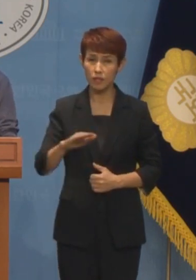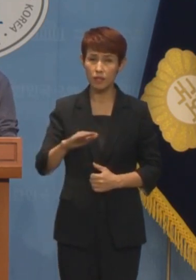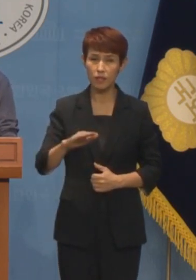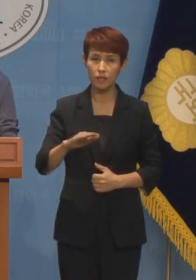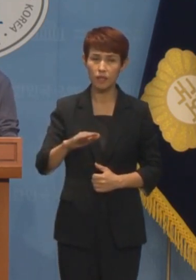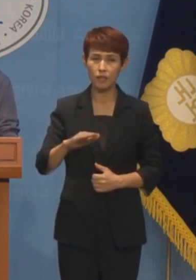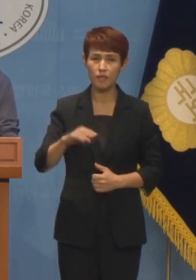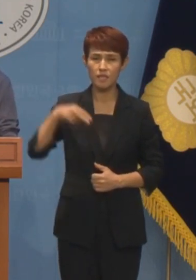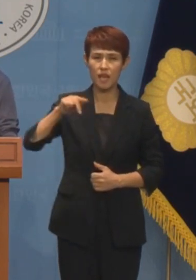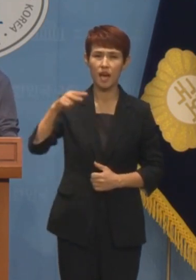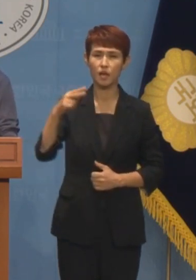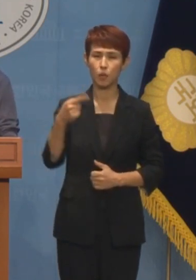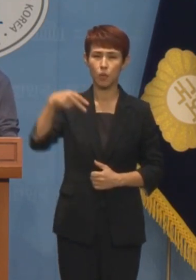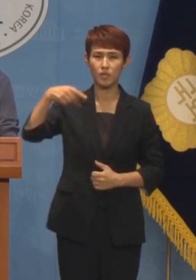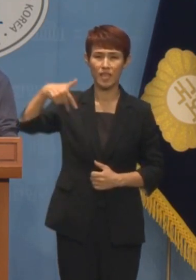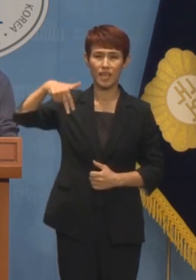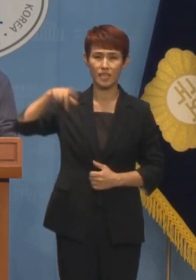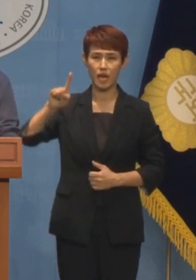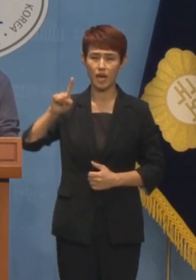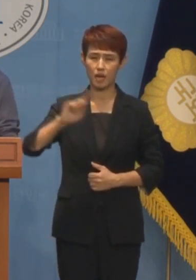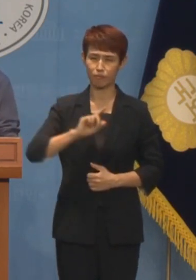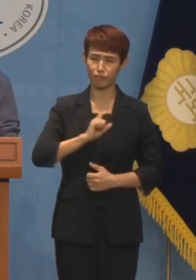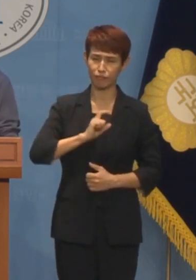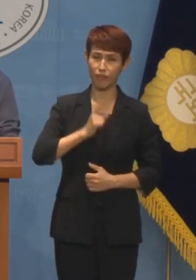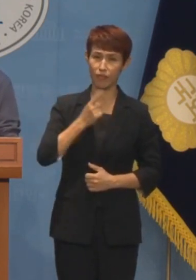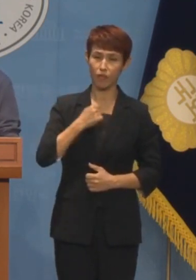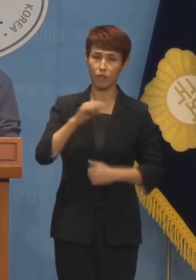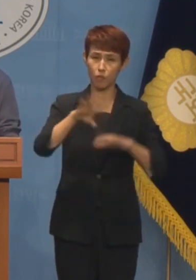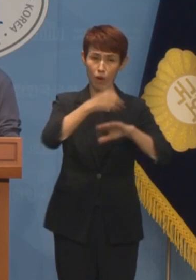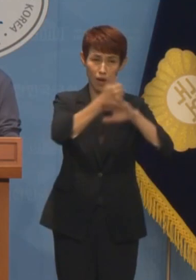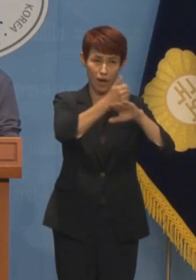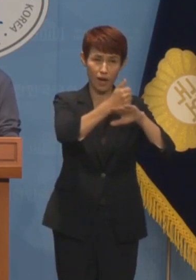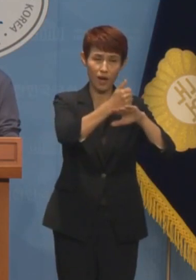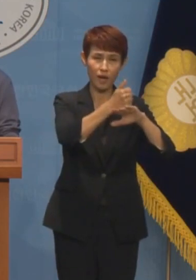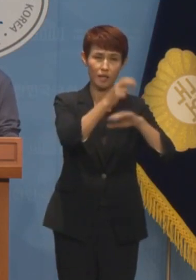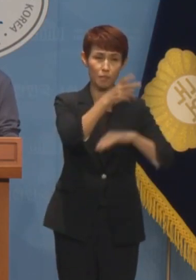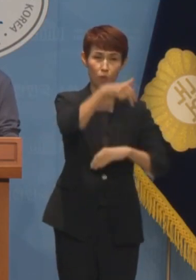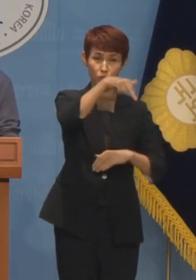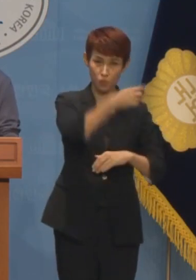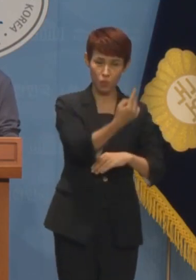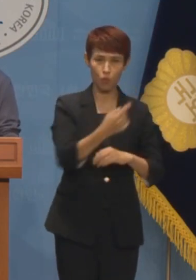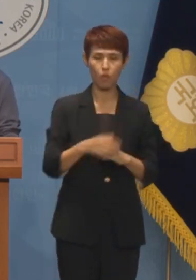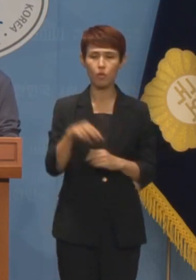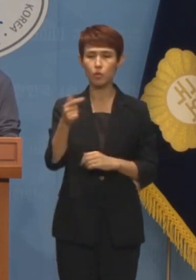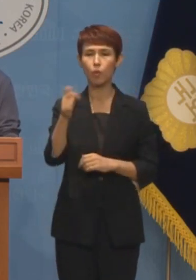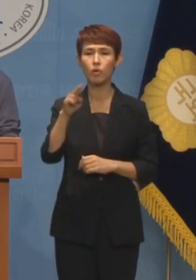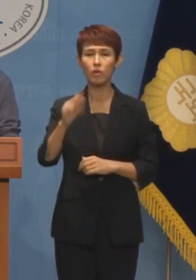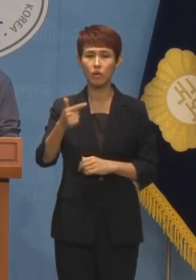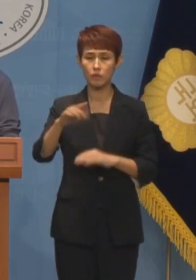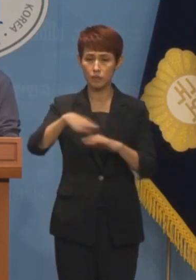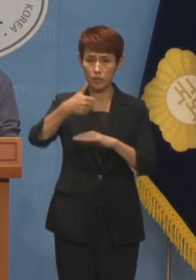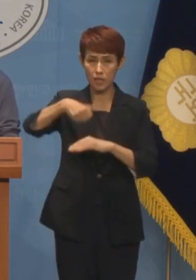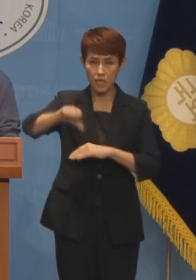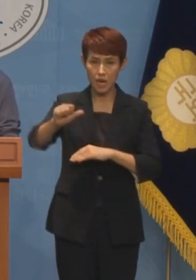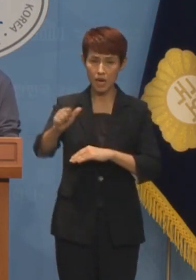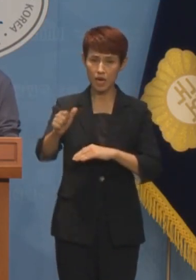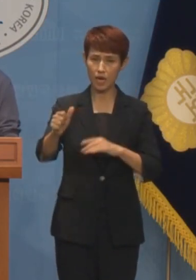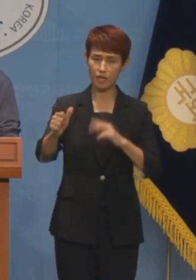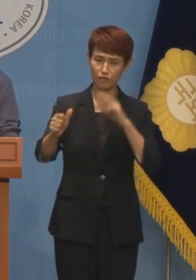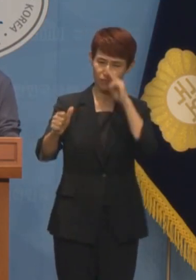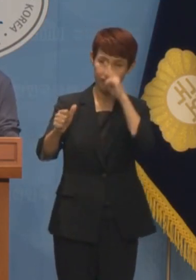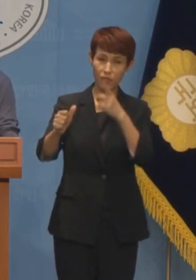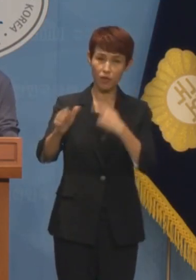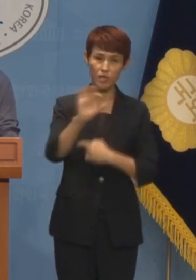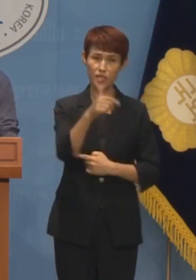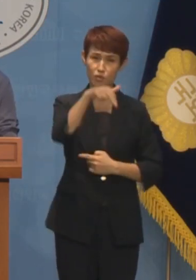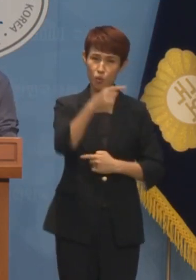사도세자를 의심했던 조선시대 영조임금시대나 소연세자를 식이 질투했던 인조임금시대를 살고 있는